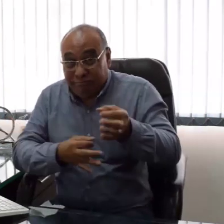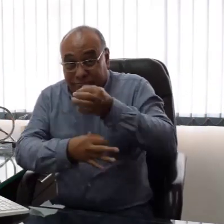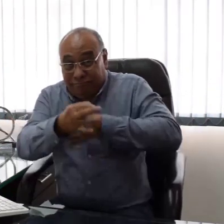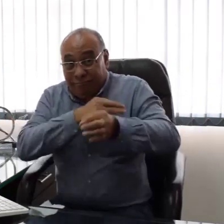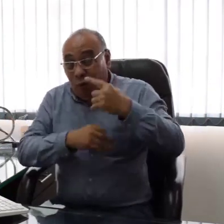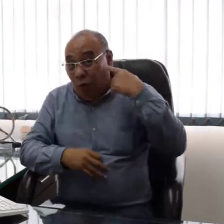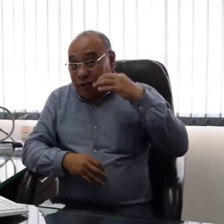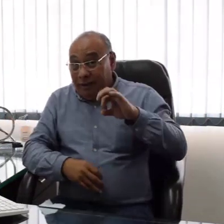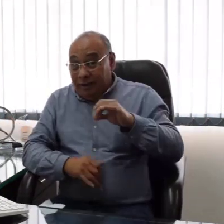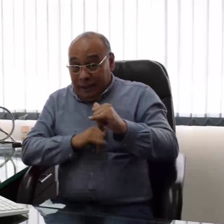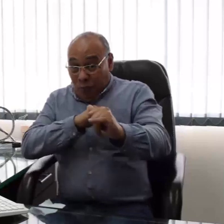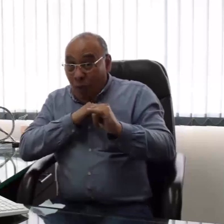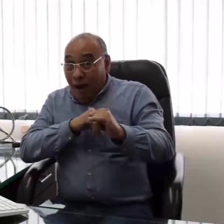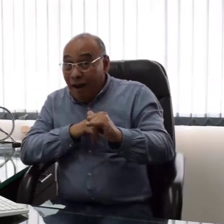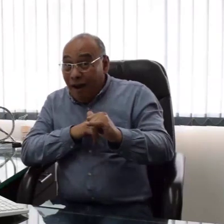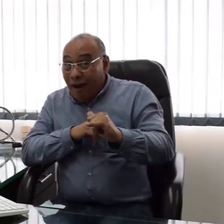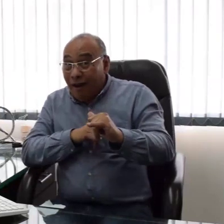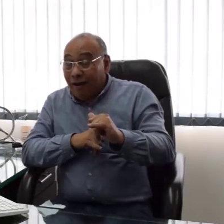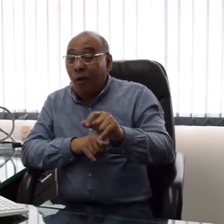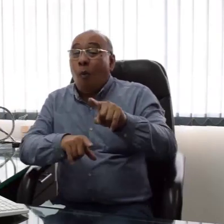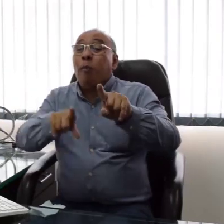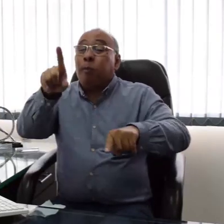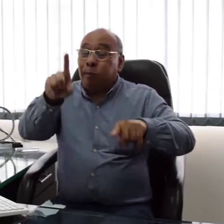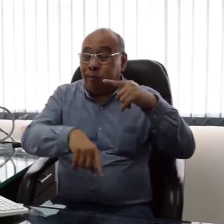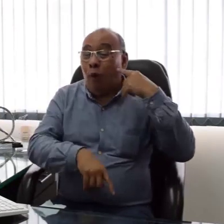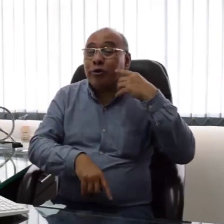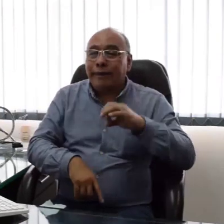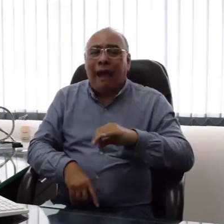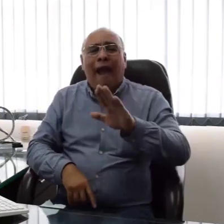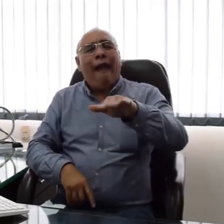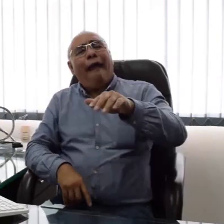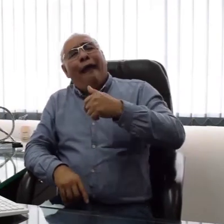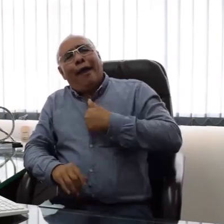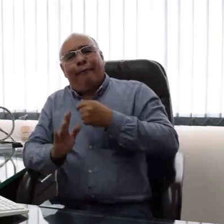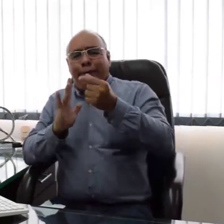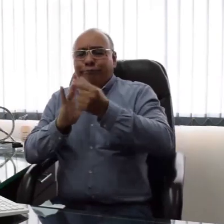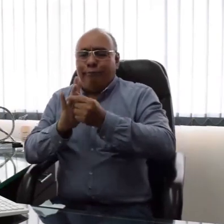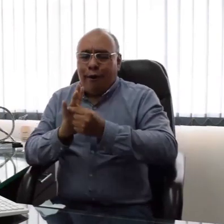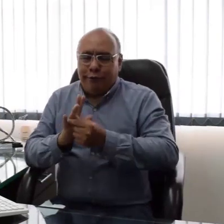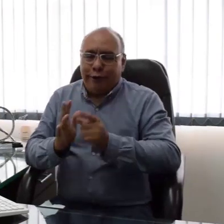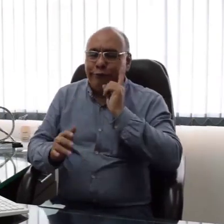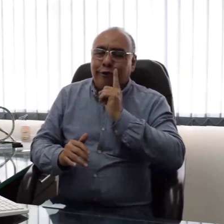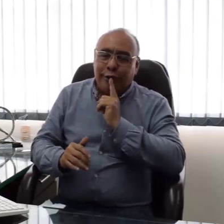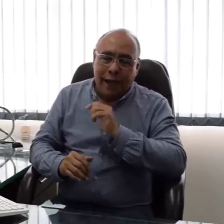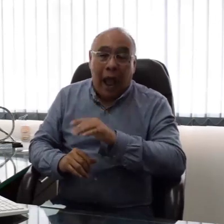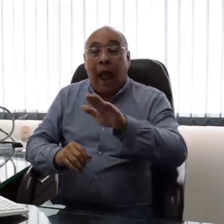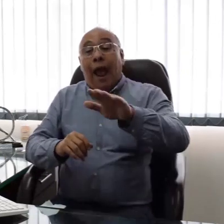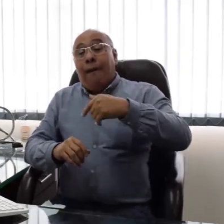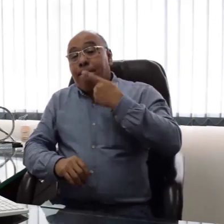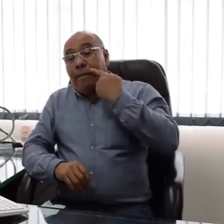Entonces surge esta inquietud. ¿Una persona oyente logra realmente compartir esta experiencia? Algunos oyentes dicen mi pareja es una persona